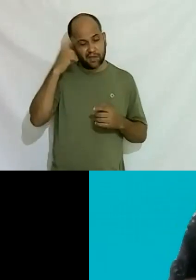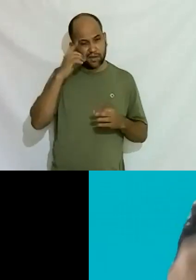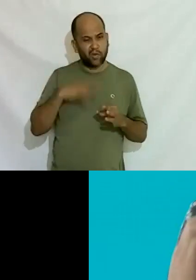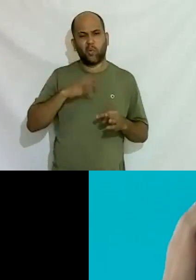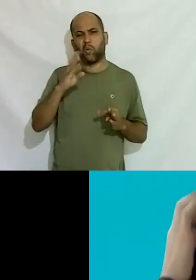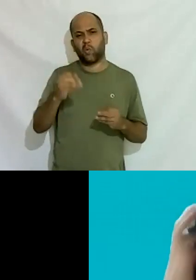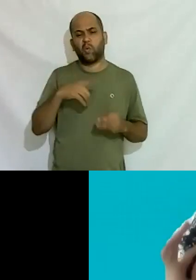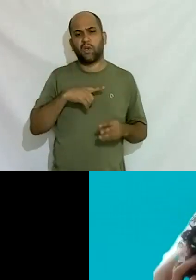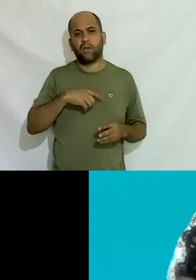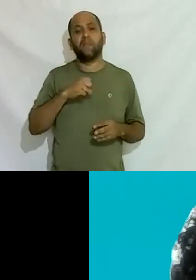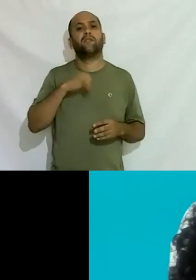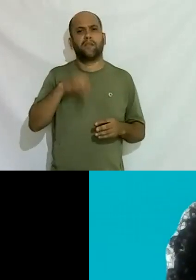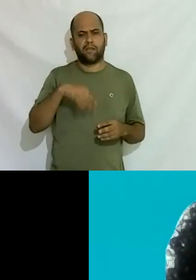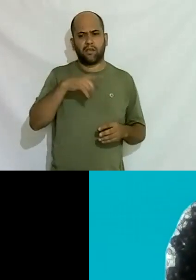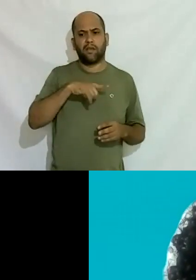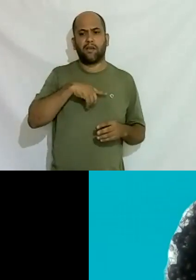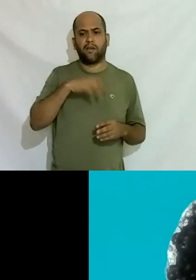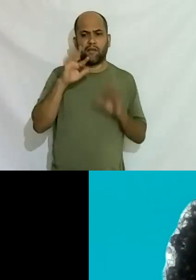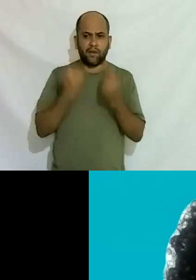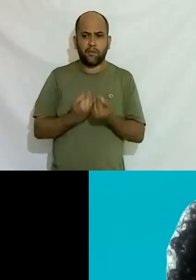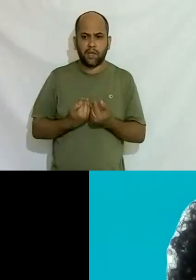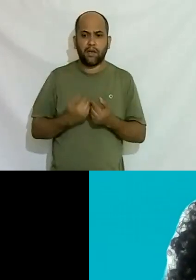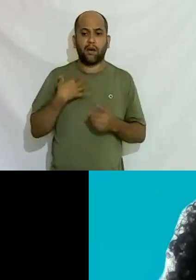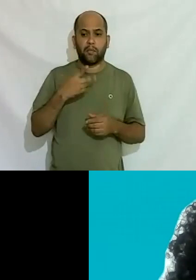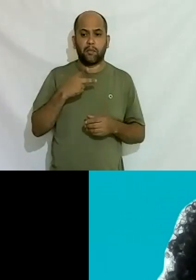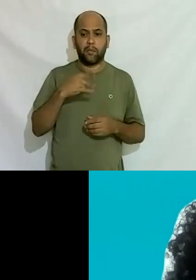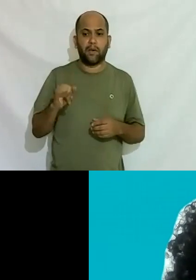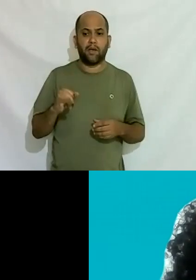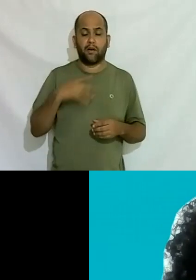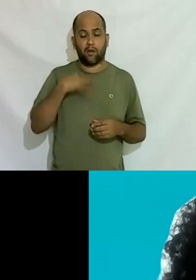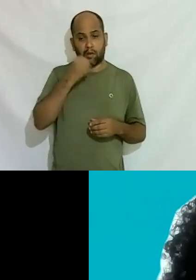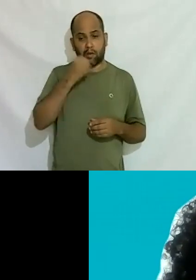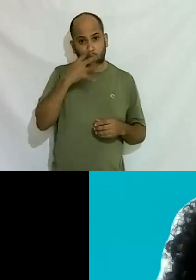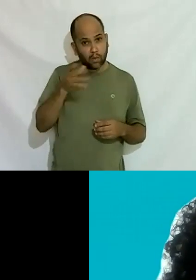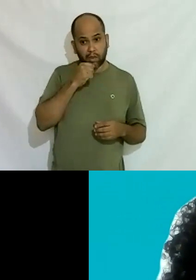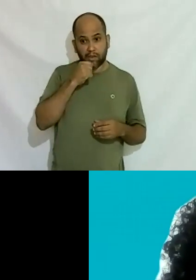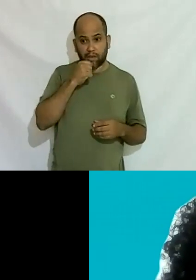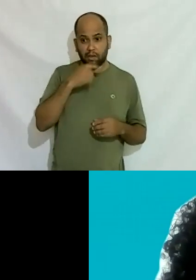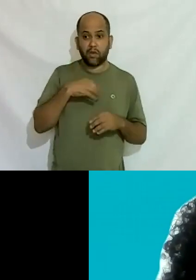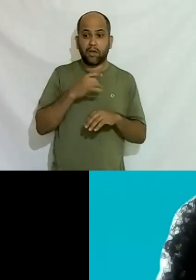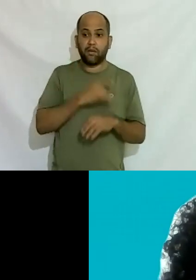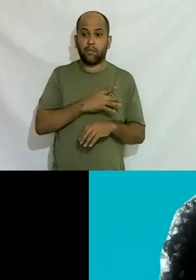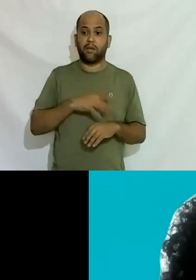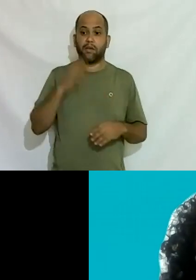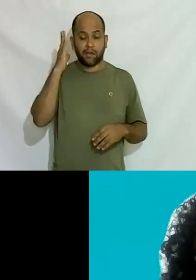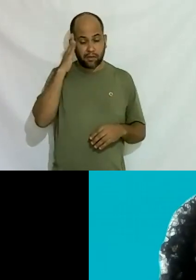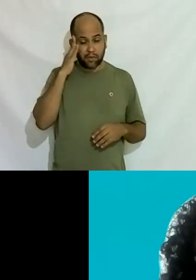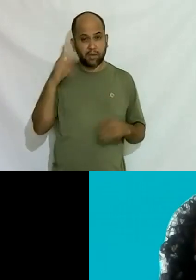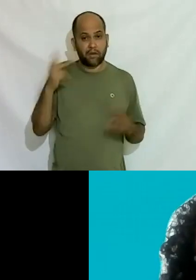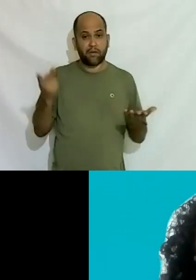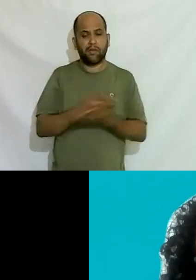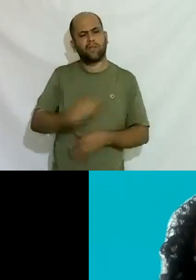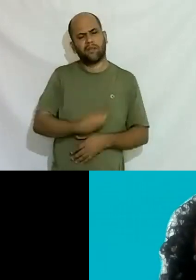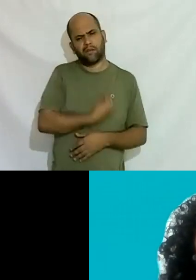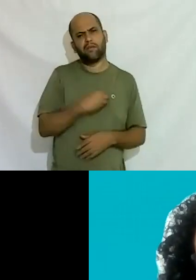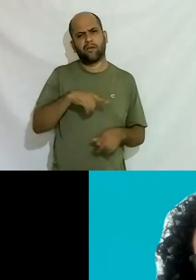acho que sim tem família como meu pai não seja não ponte né porque seria ele moria de medo ele sabia o que ia passar então existe isso